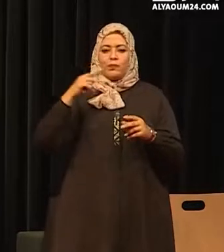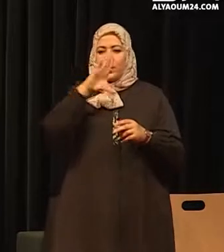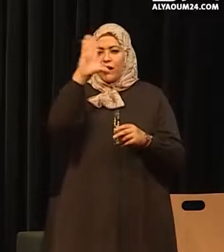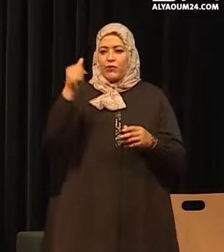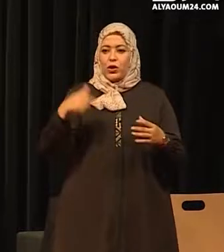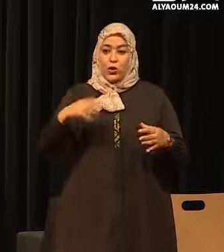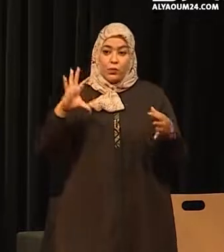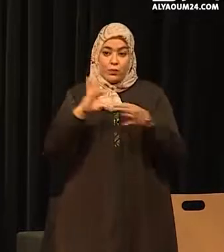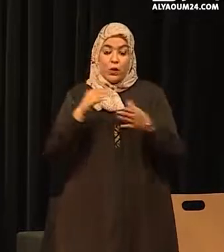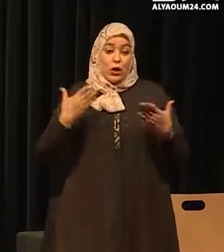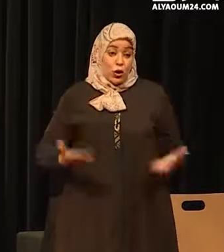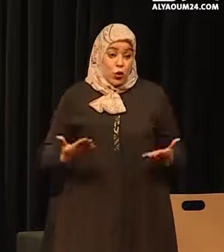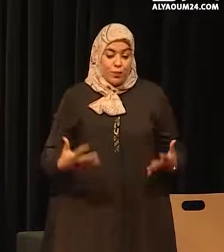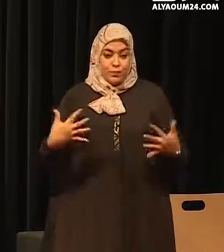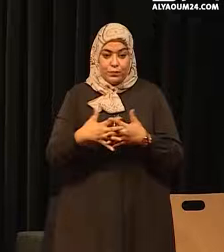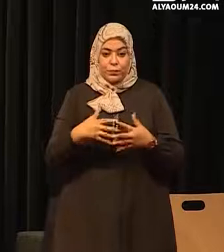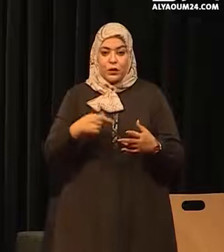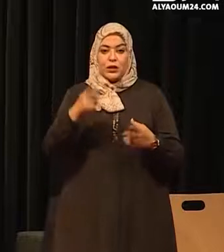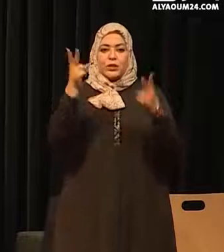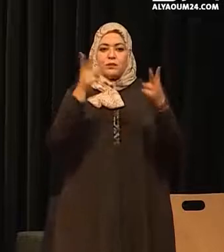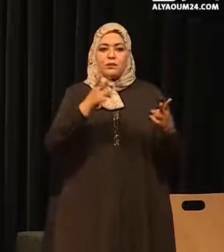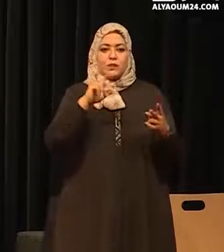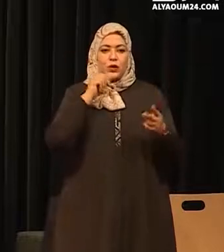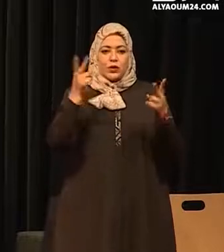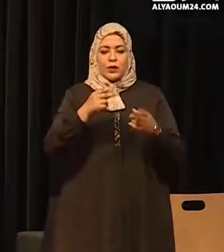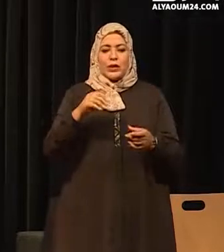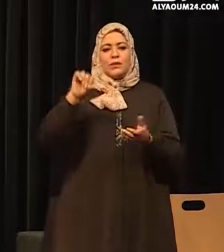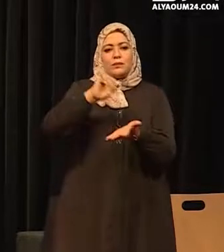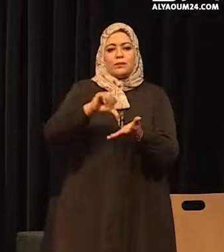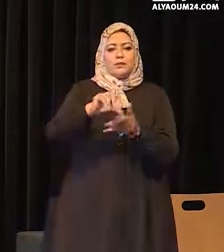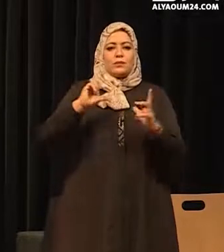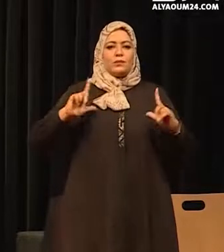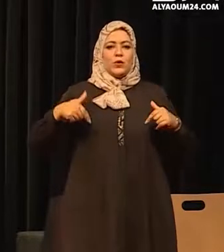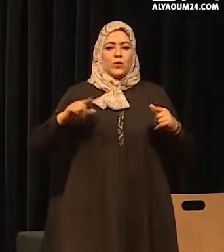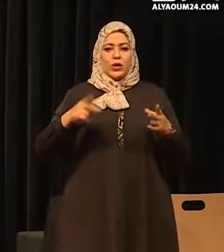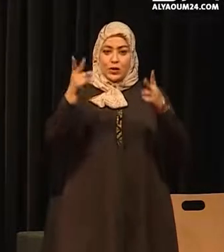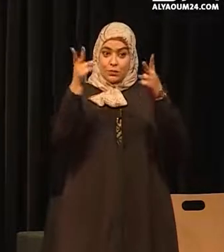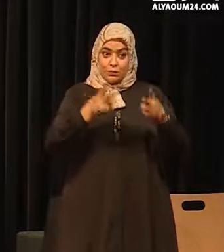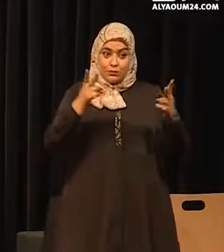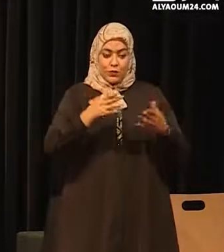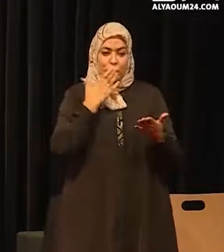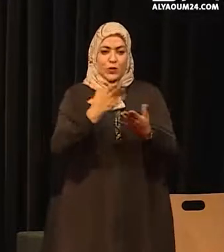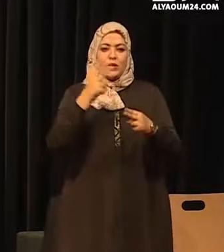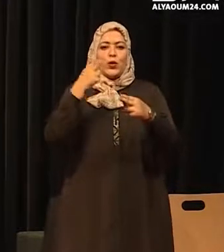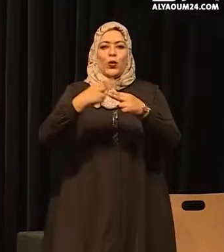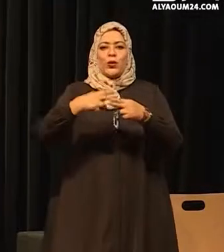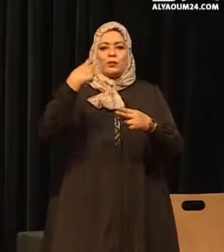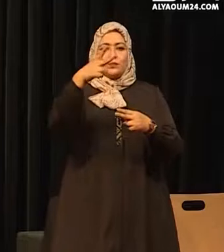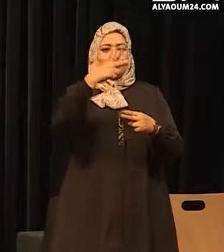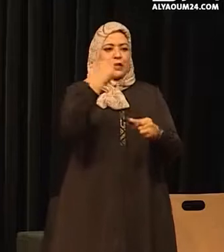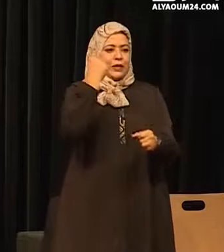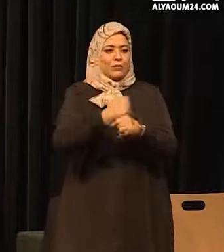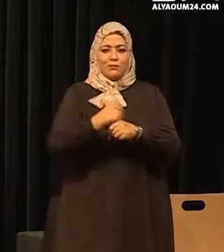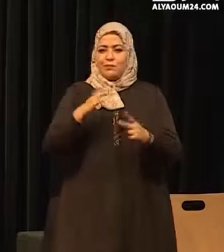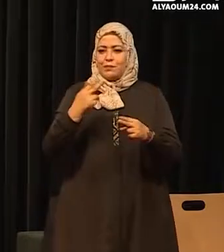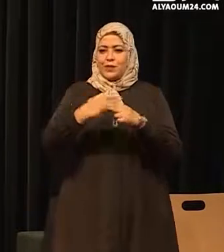اليوم في هذا اللقاء سيدات وستاذة ومتي الأكاديمية سيدة وستاذة الحضور الكريم كل باسمه وصفة